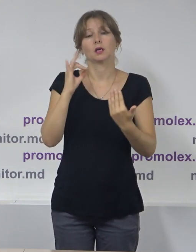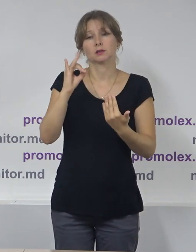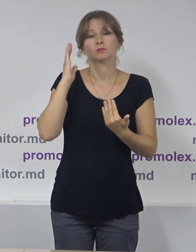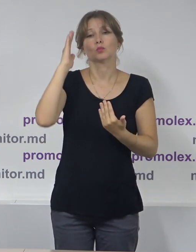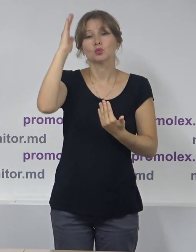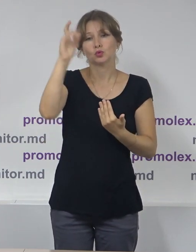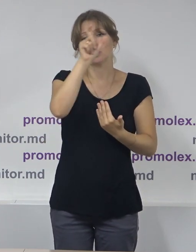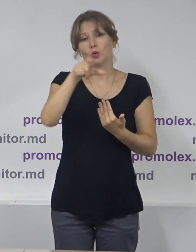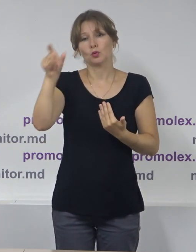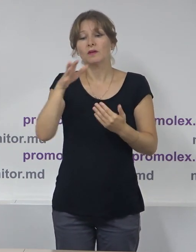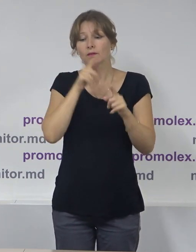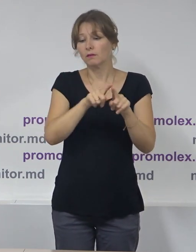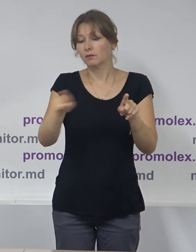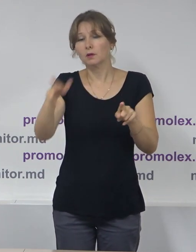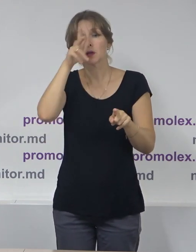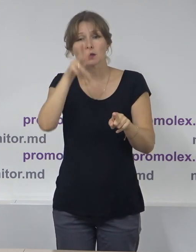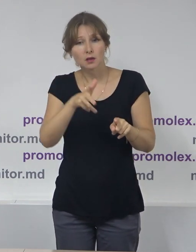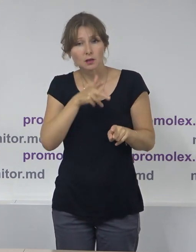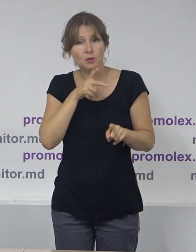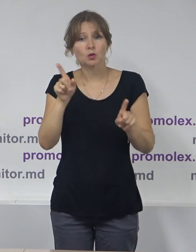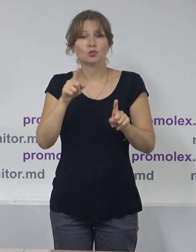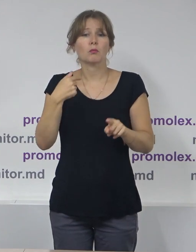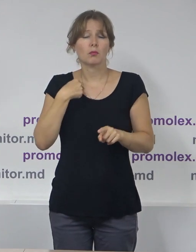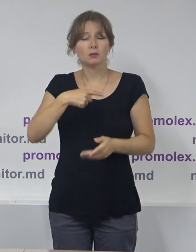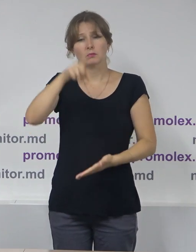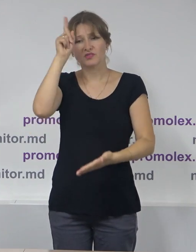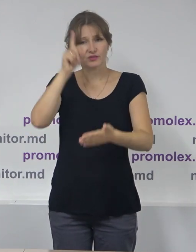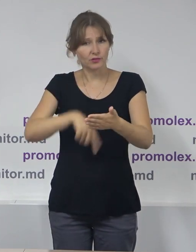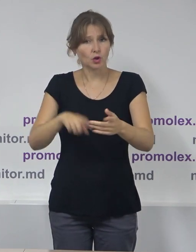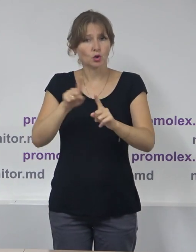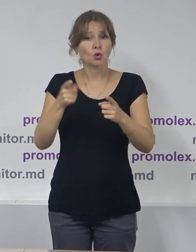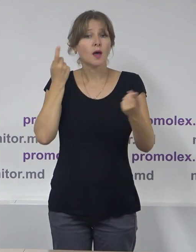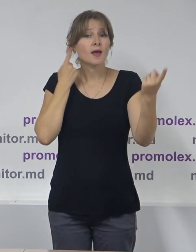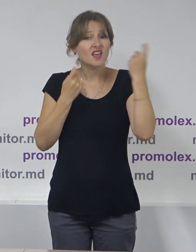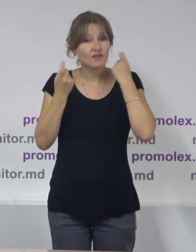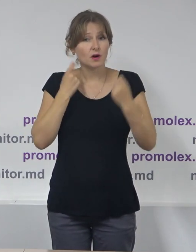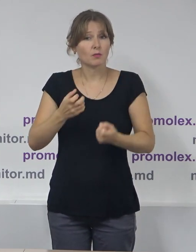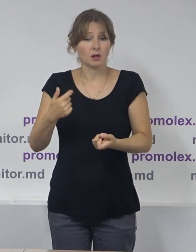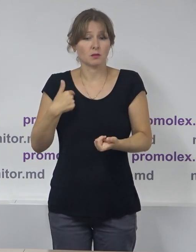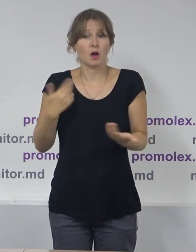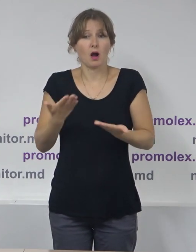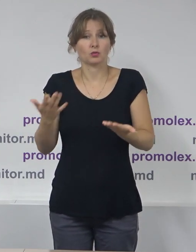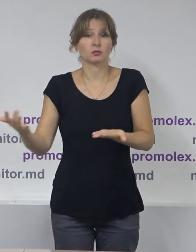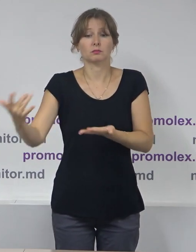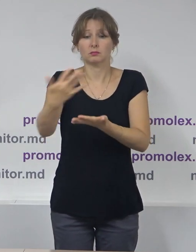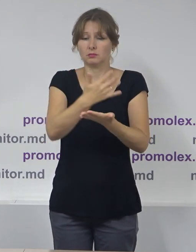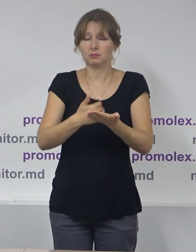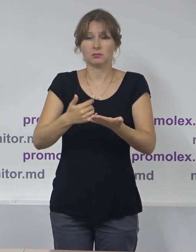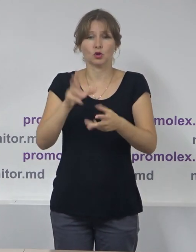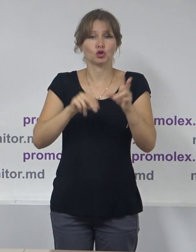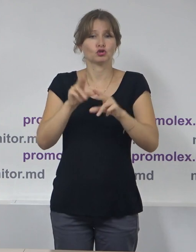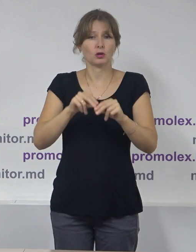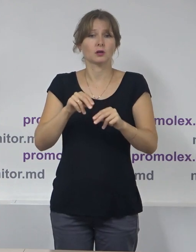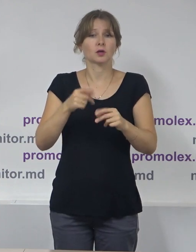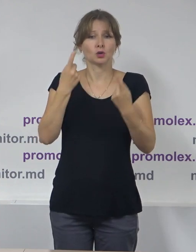următoarele trei luni de zile, astfel încât să ne asigurăm că informațiile colectate de noi sunt cât mai complete, cât mai